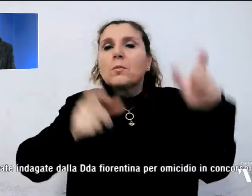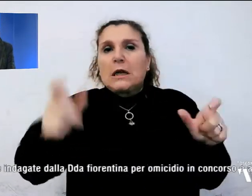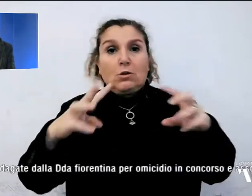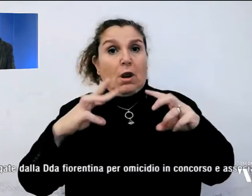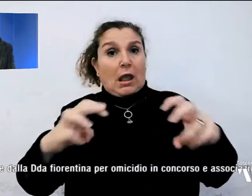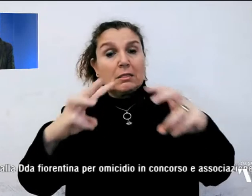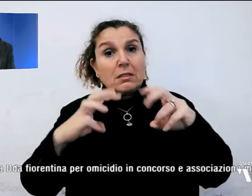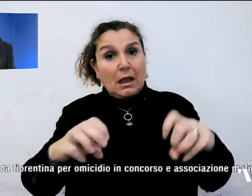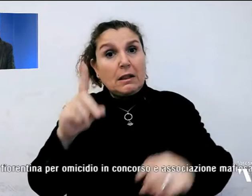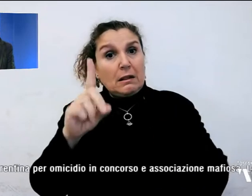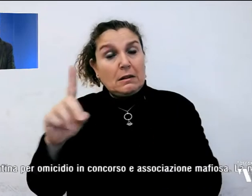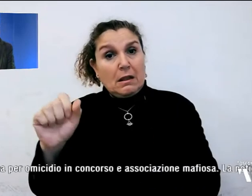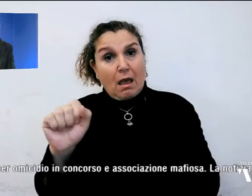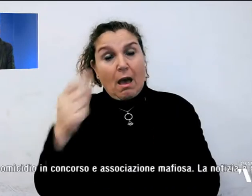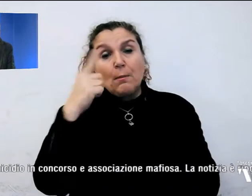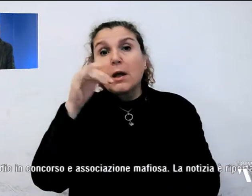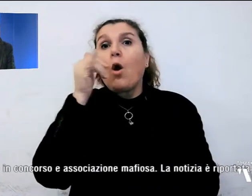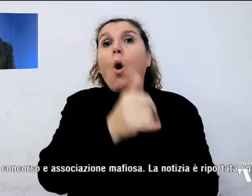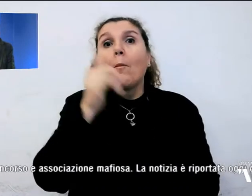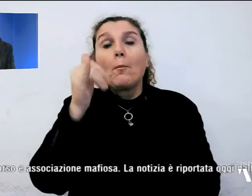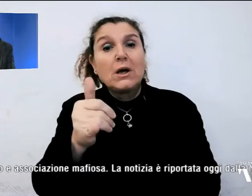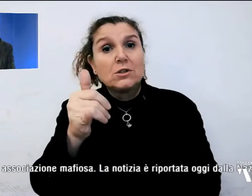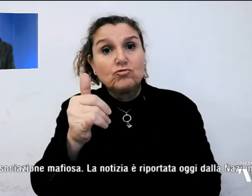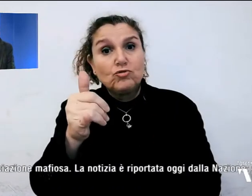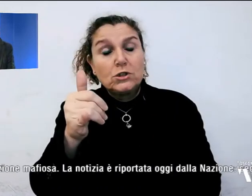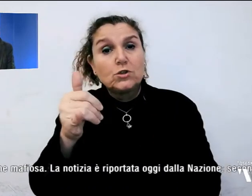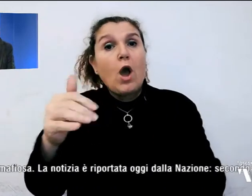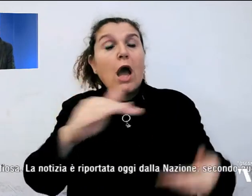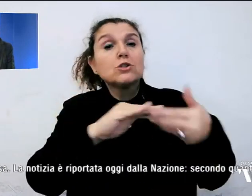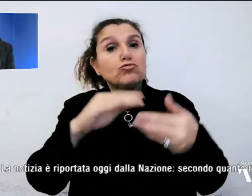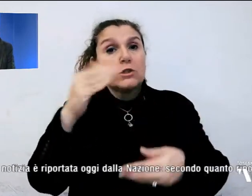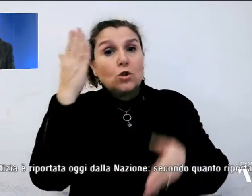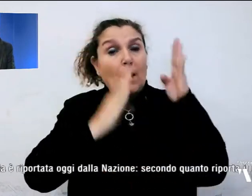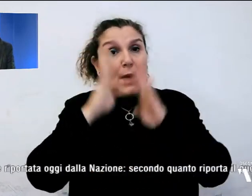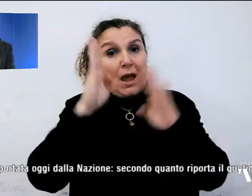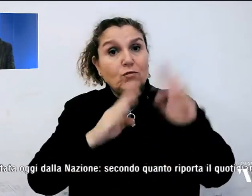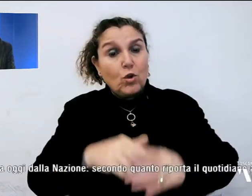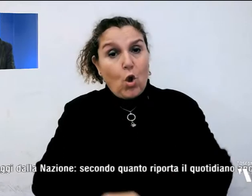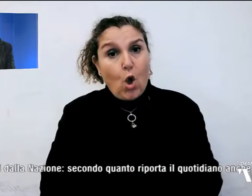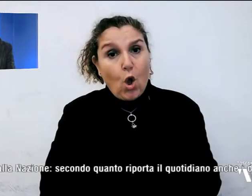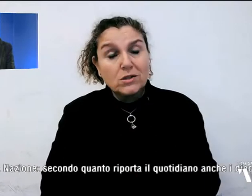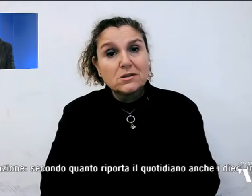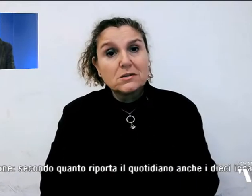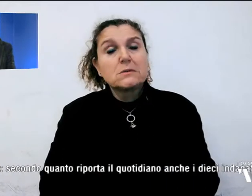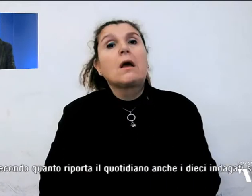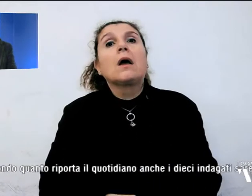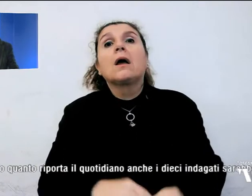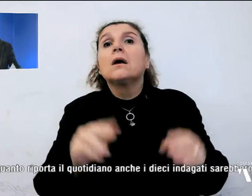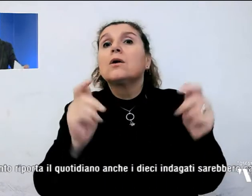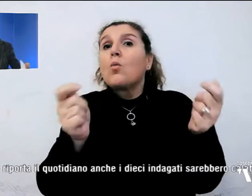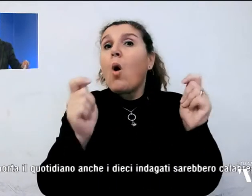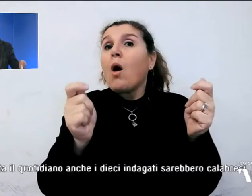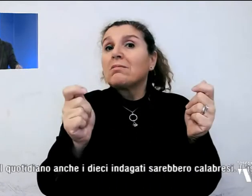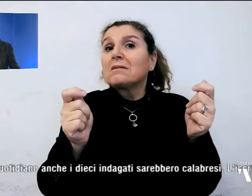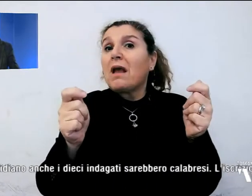dalla DDA per omicidio in concorso e associazione mafiosa. Secondo quanto riporta il Quotidiano alla